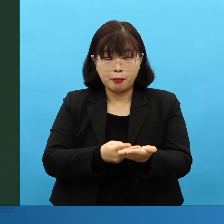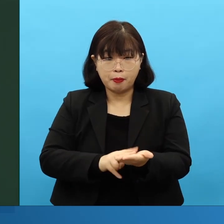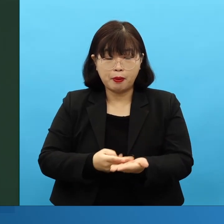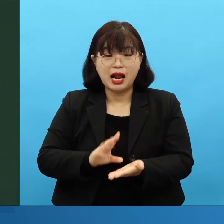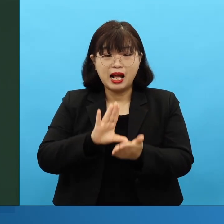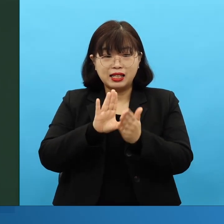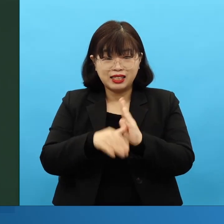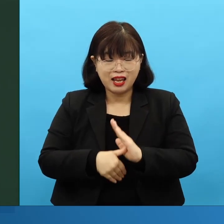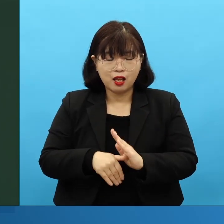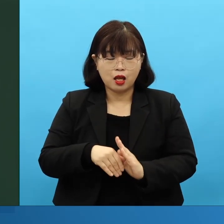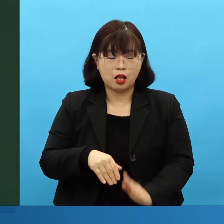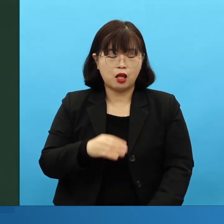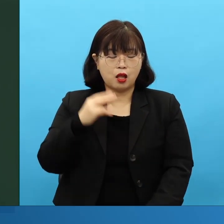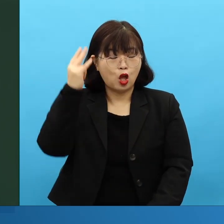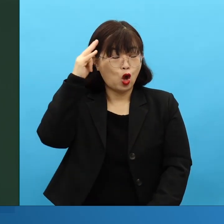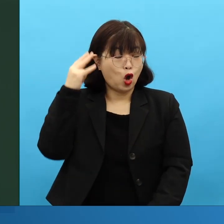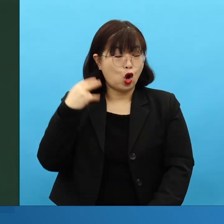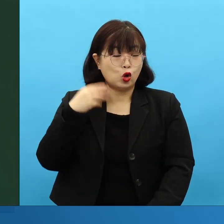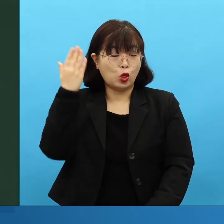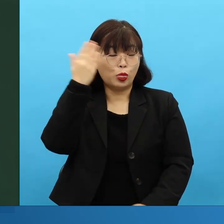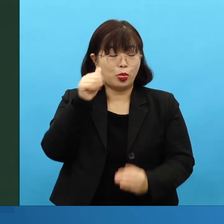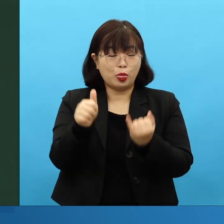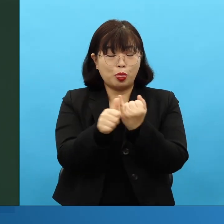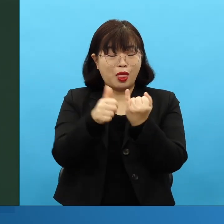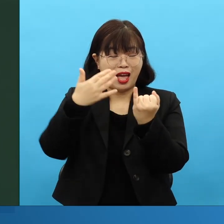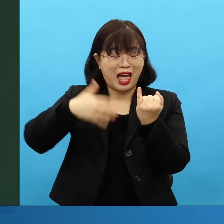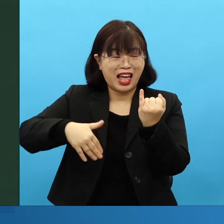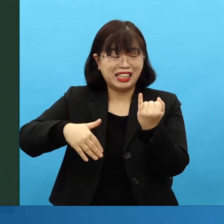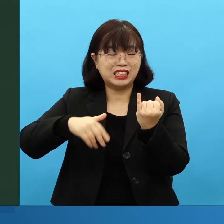누가 지적할 때는 변명할 수 있도록, 딱 만들어 놓고 바꿉니다.